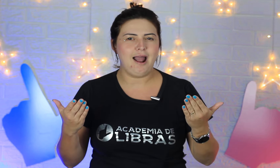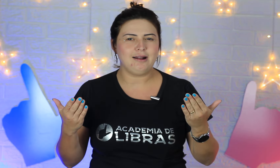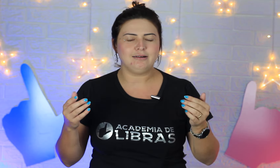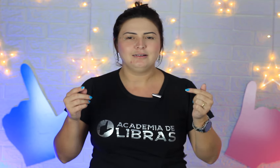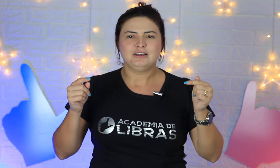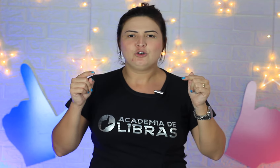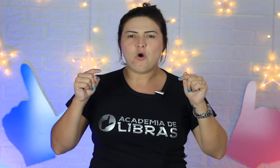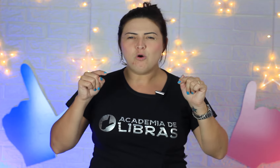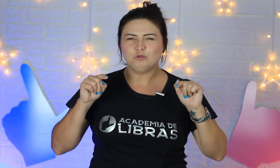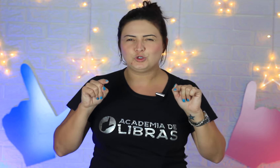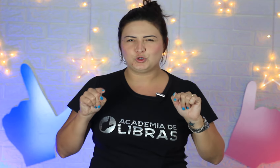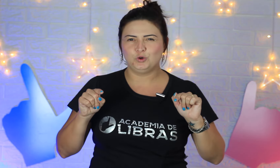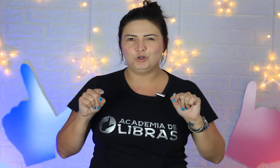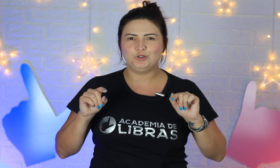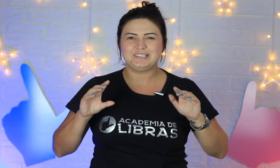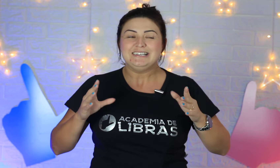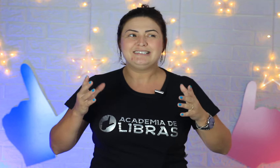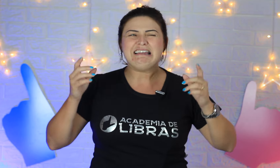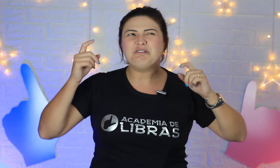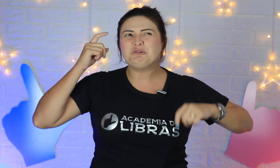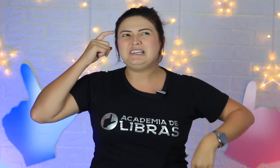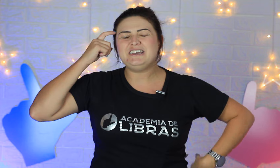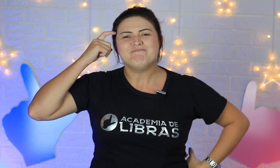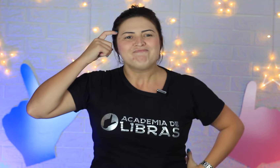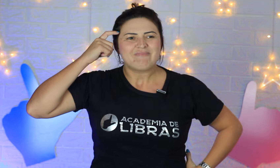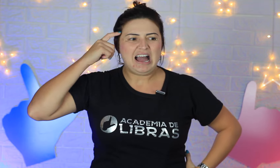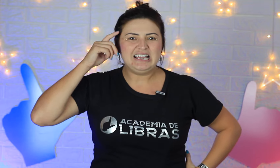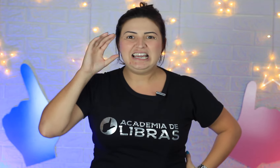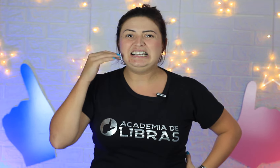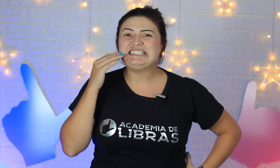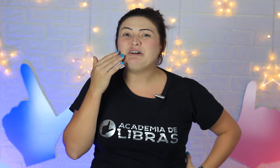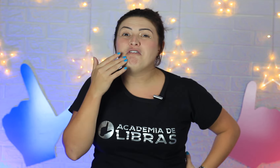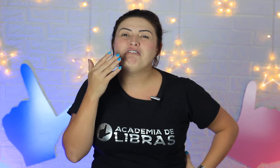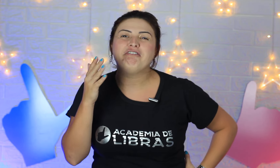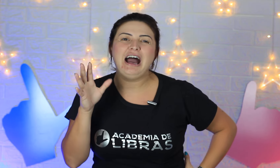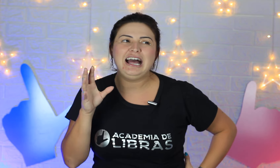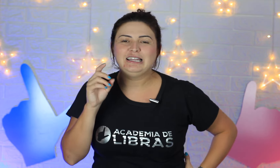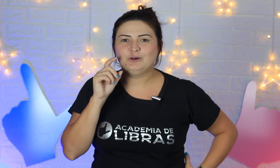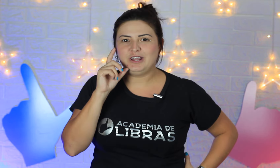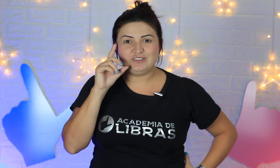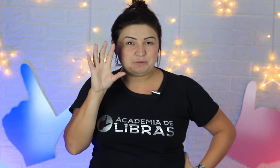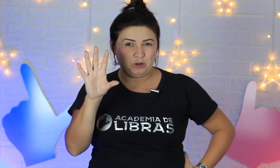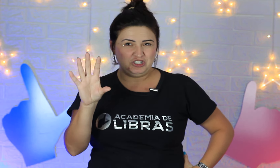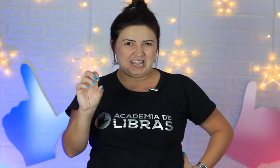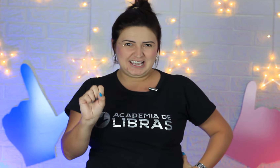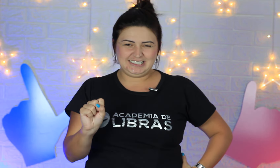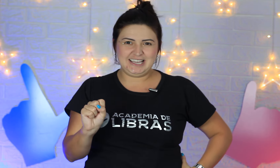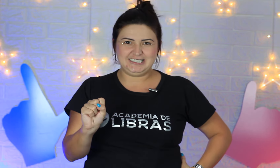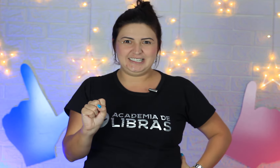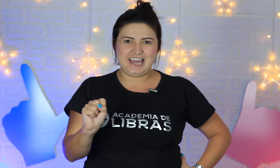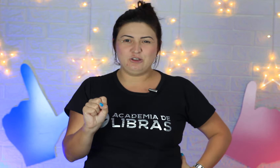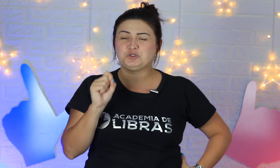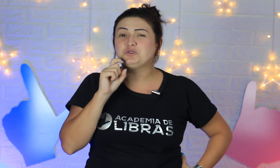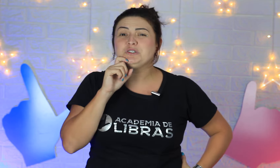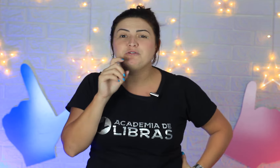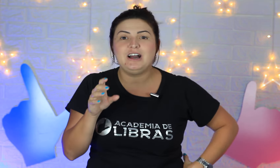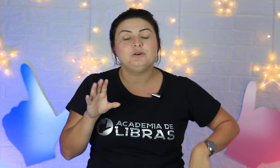com os surdos, sendo que, ai, eles não falam, né? Você pode ter esse receio, os surdos não falam.